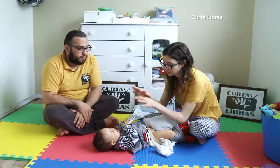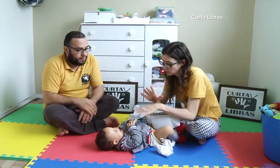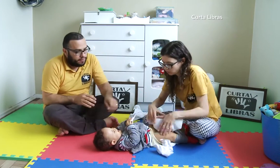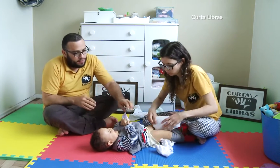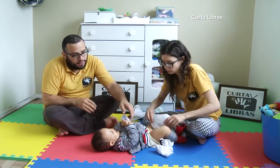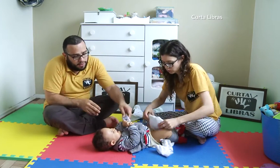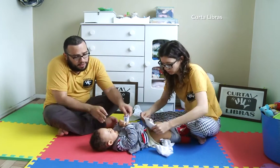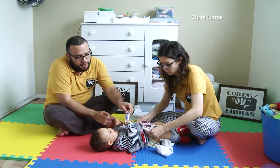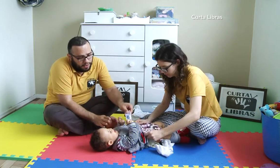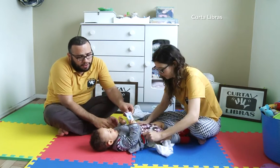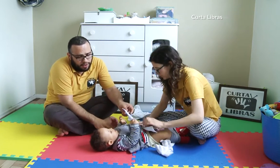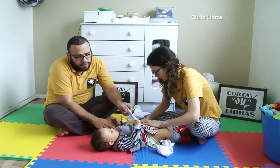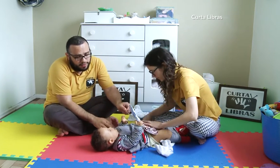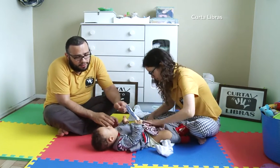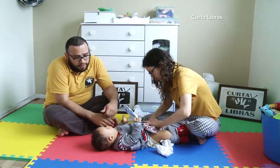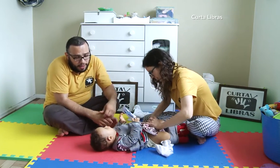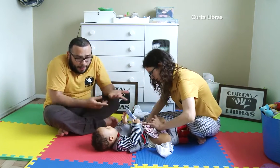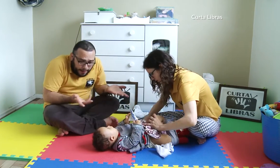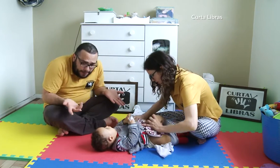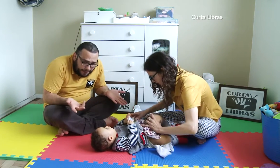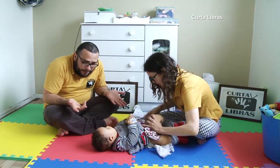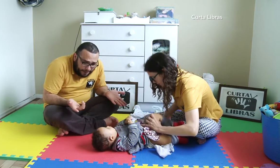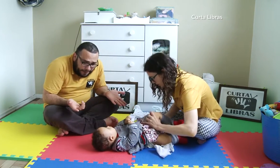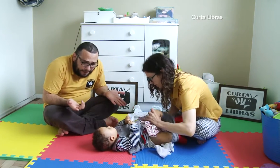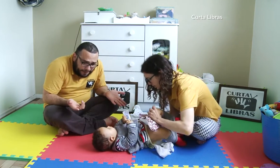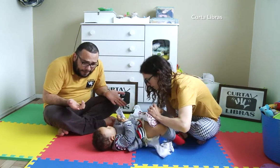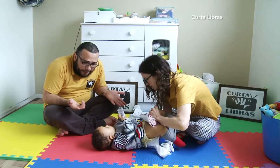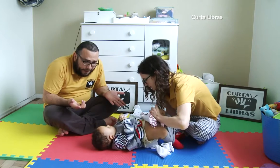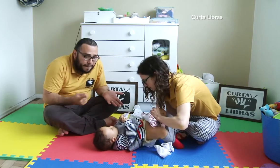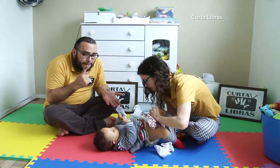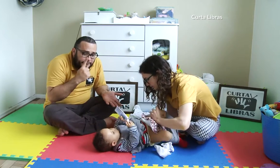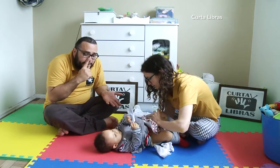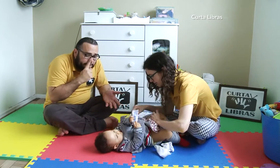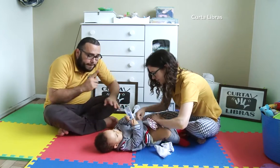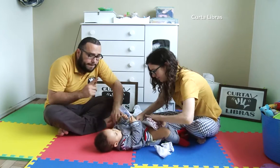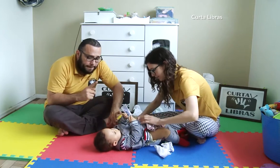fralda. Filha, o que foi? A mamãe está trocando a fralda.